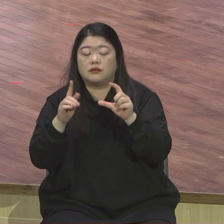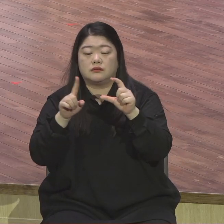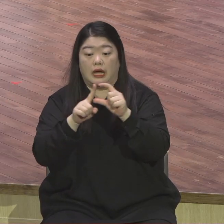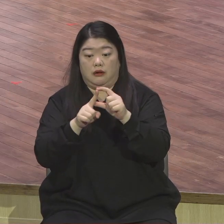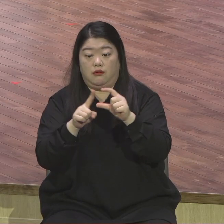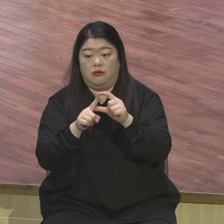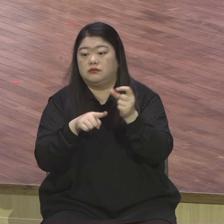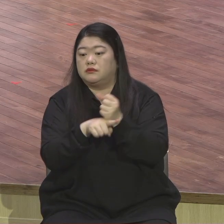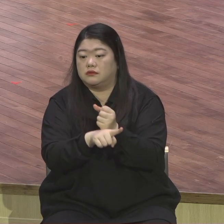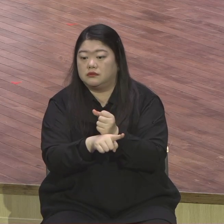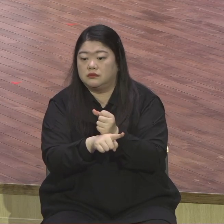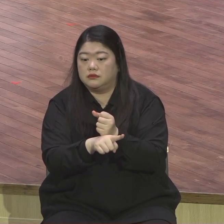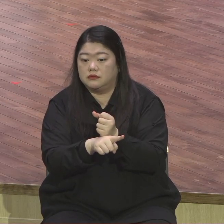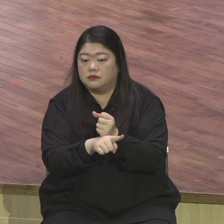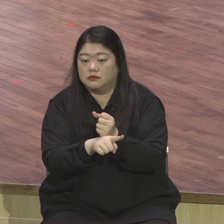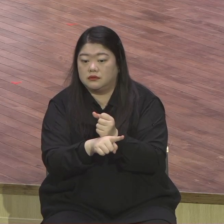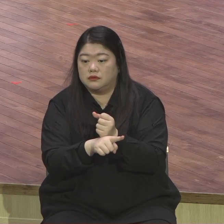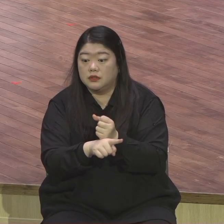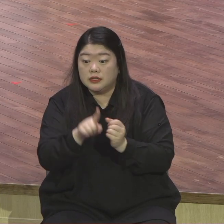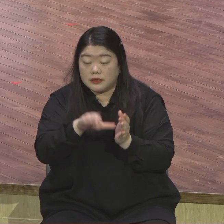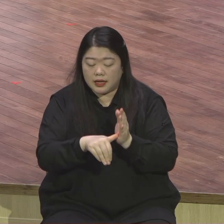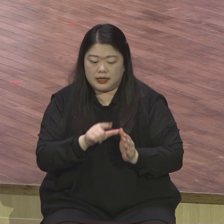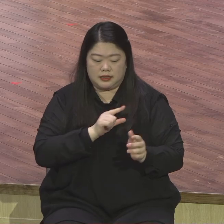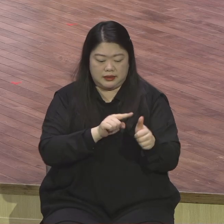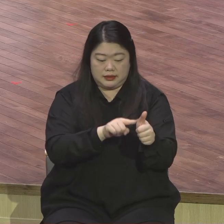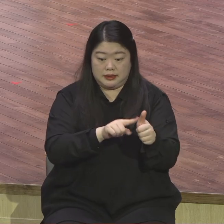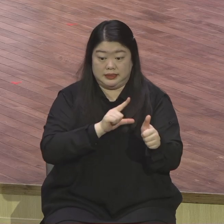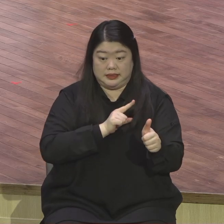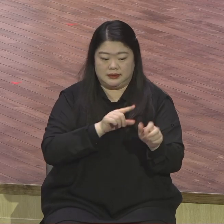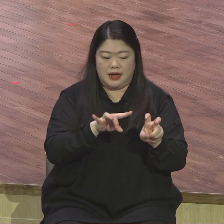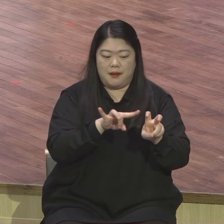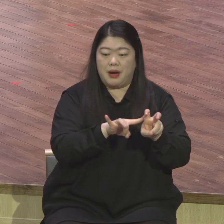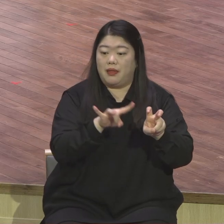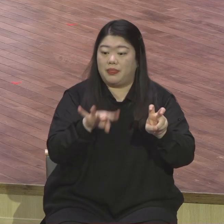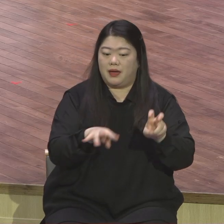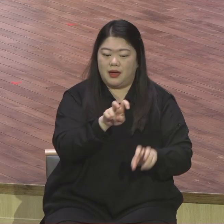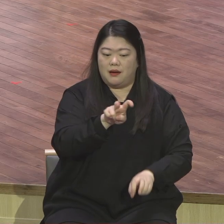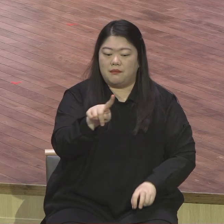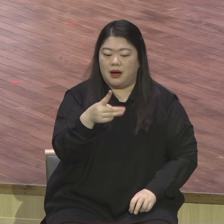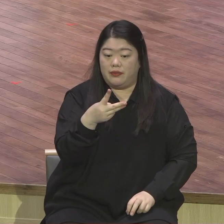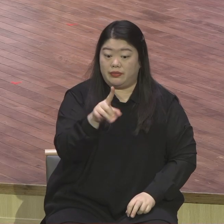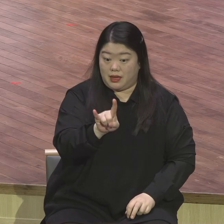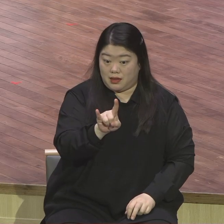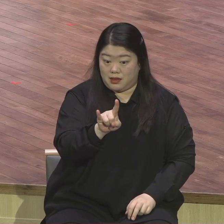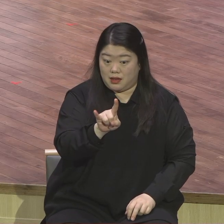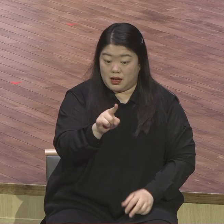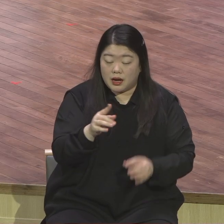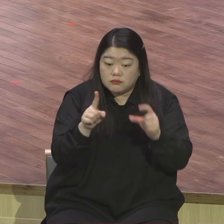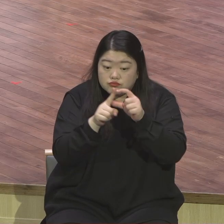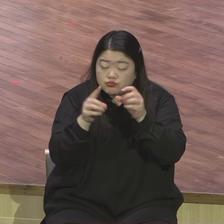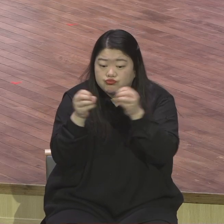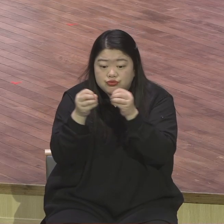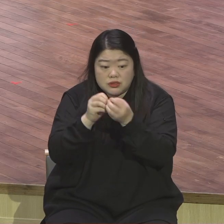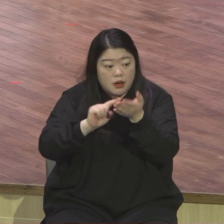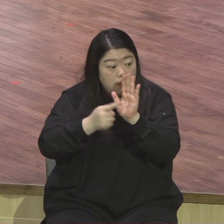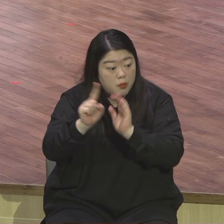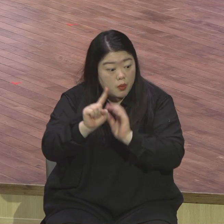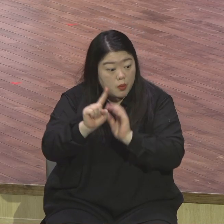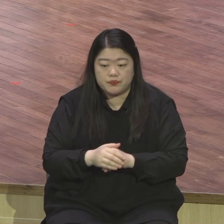마테는 예수님의 이 얼굴이 해같이 빛나고 그래서 옷이 옷이 빛과